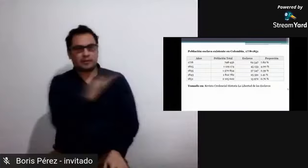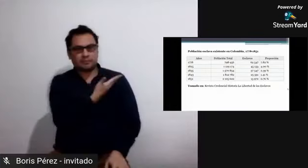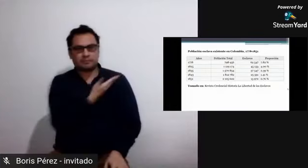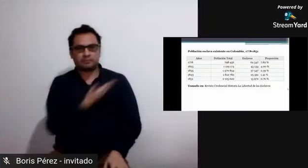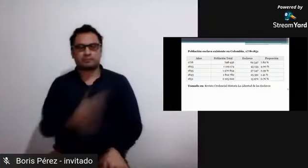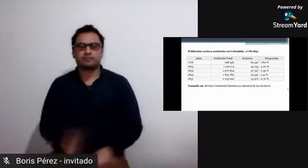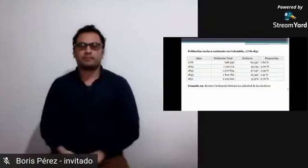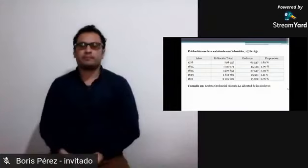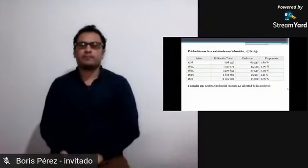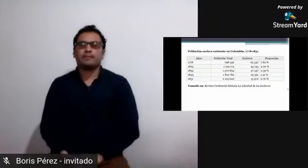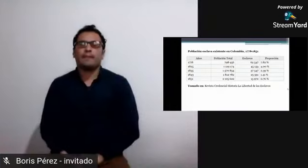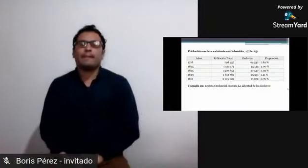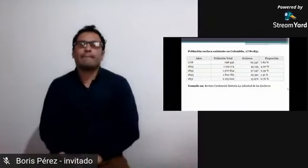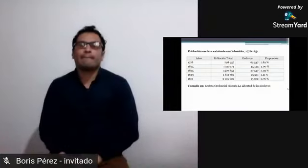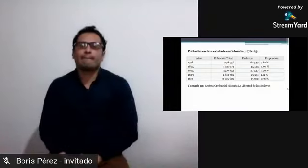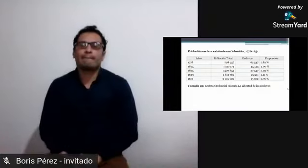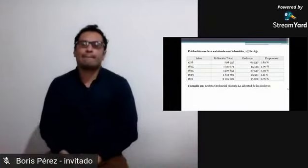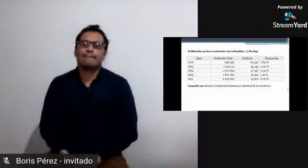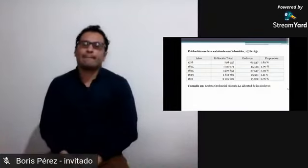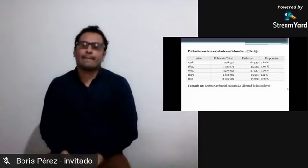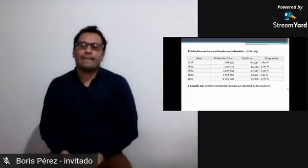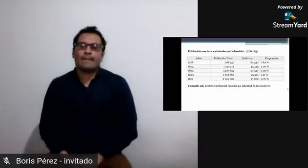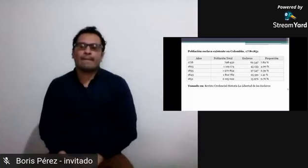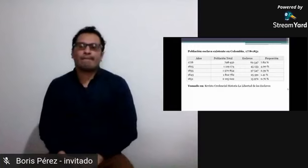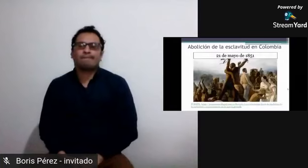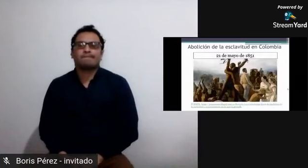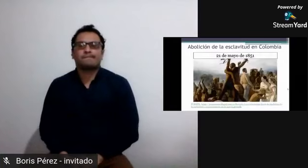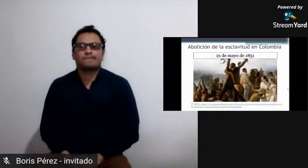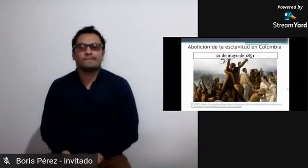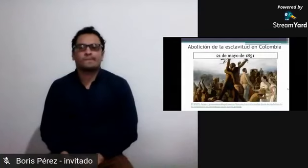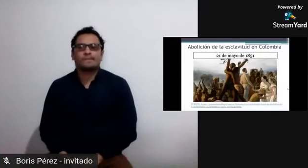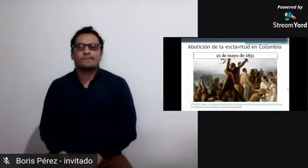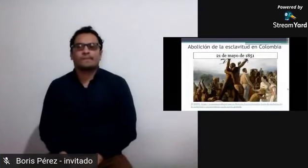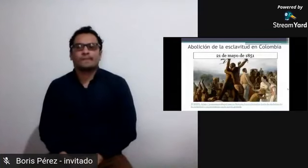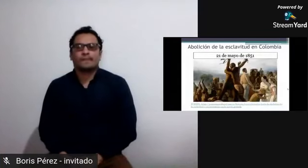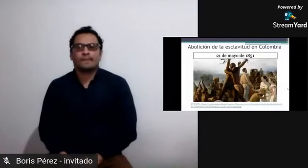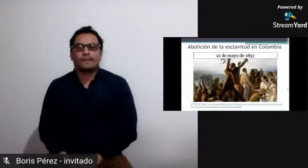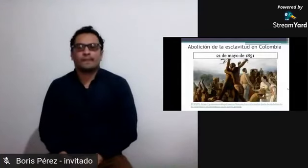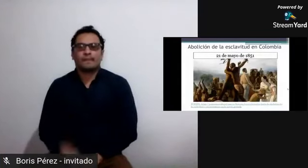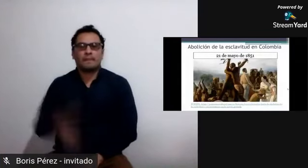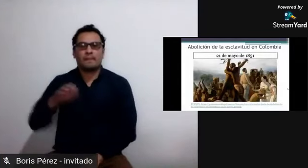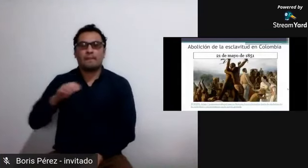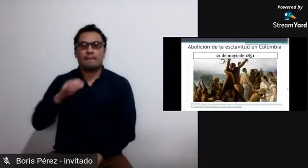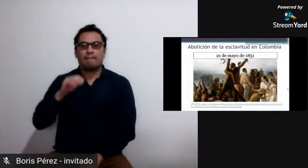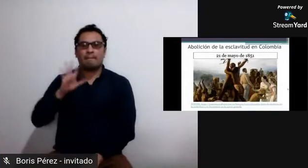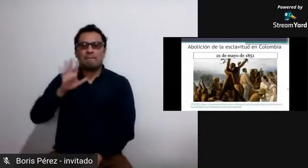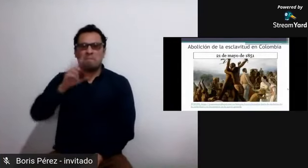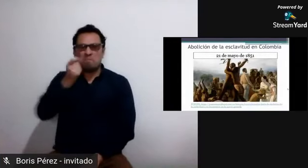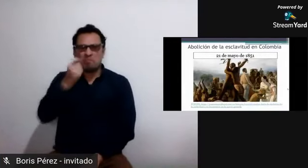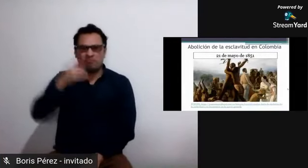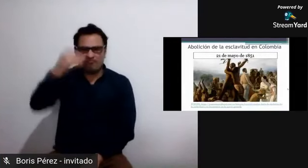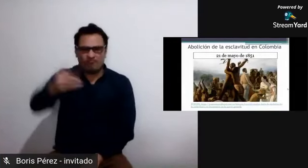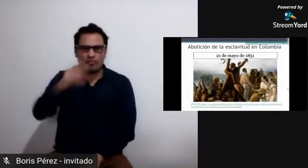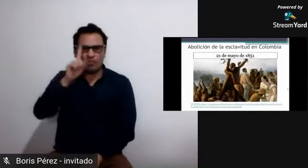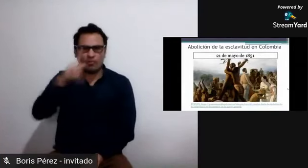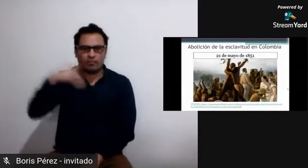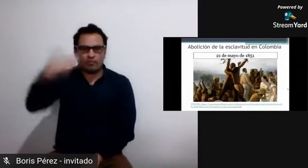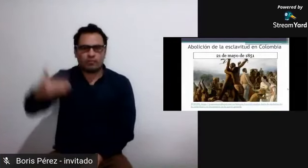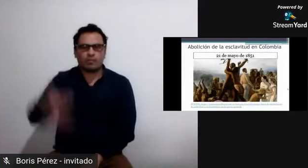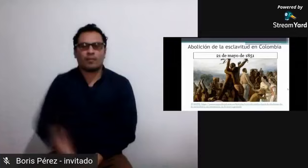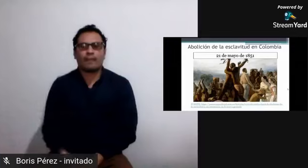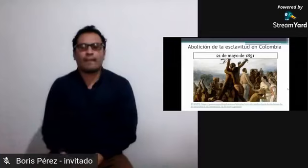¿Quién es el señor José Hilario López? Bajo su administración, entonces se